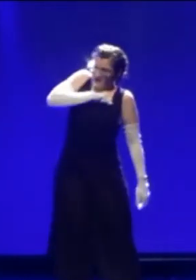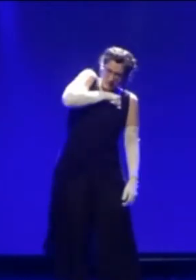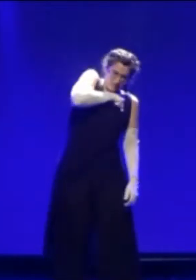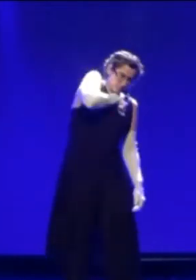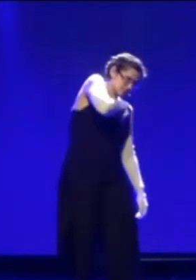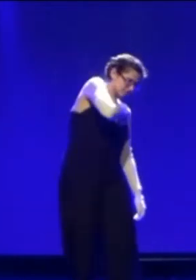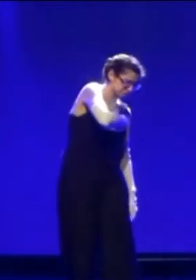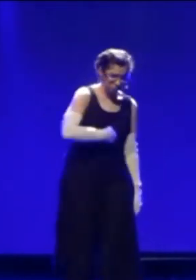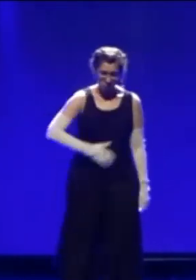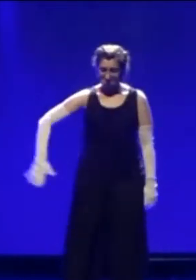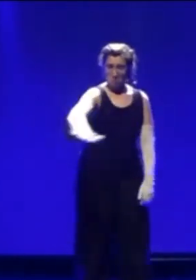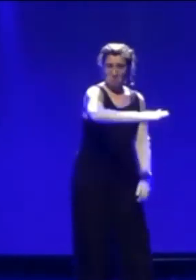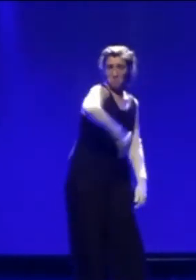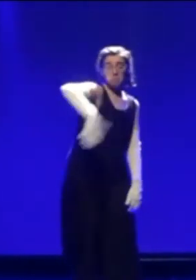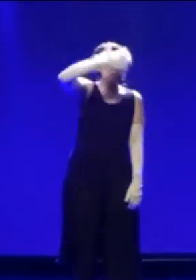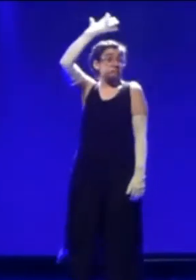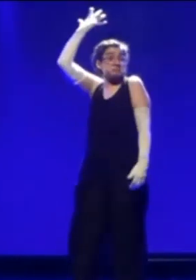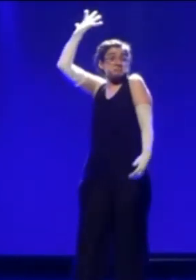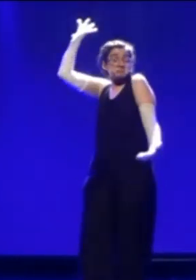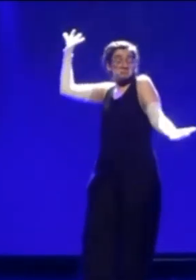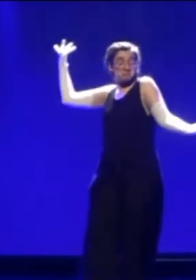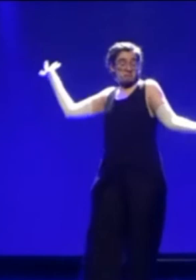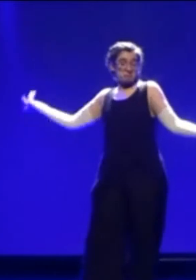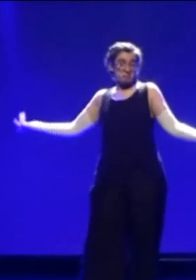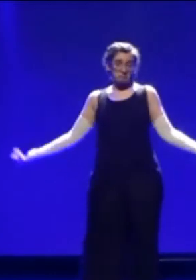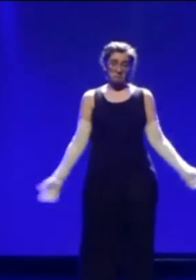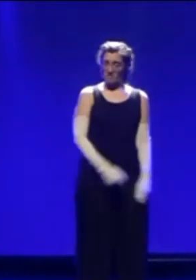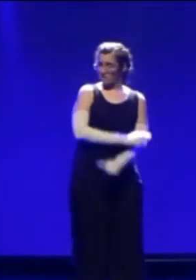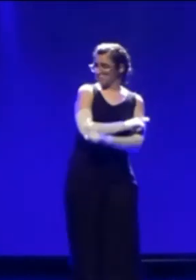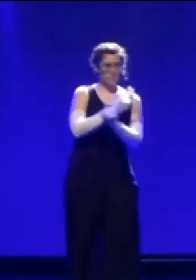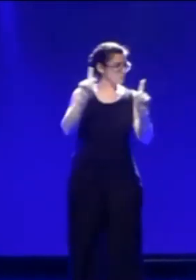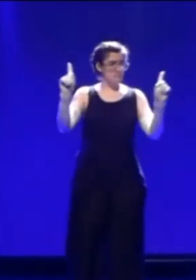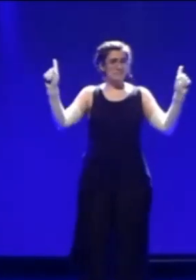qu'on s'en est bien égale. Non,